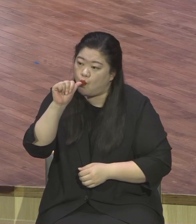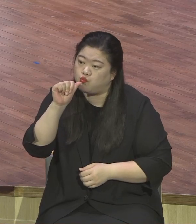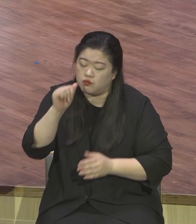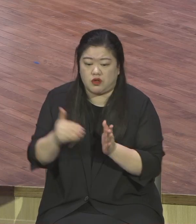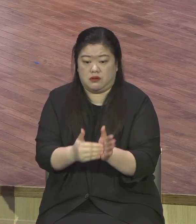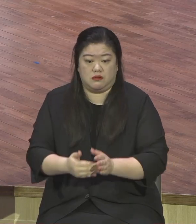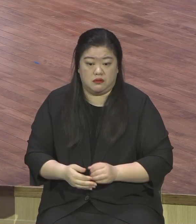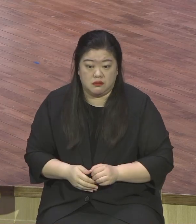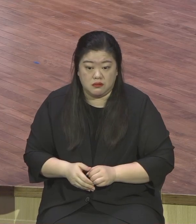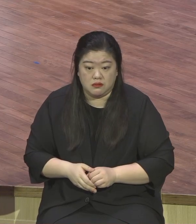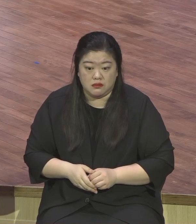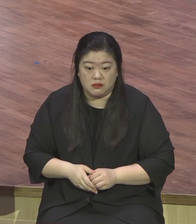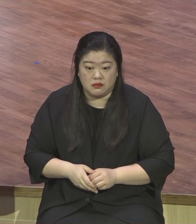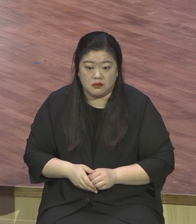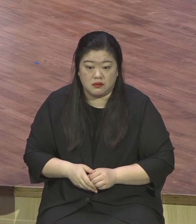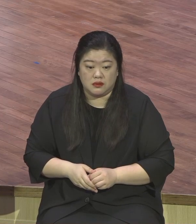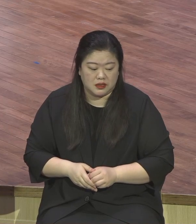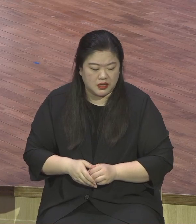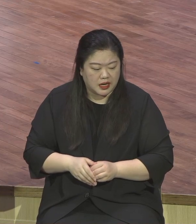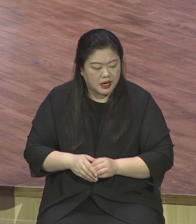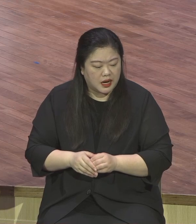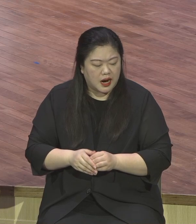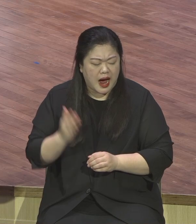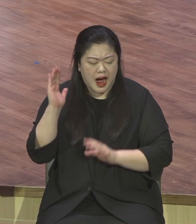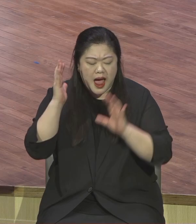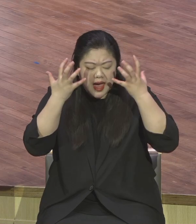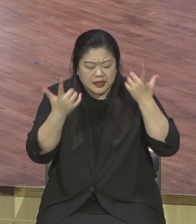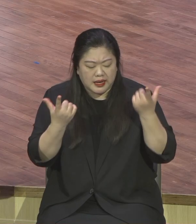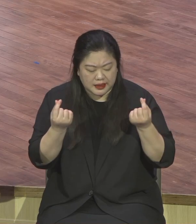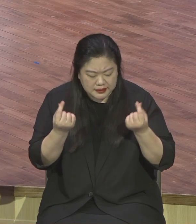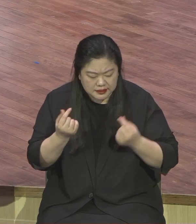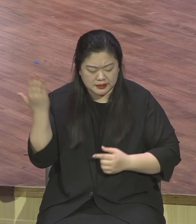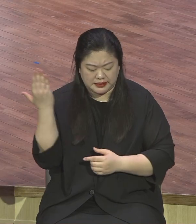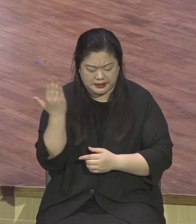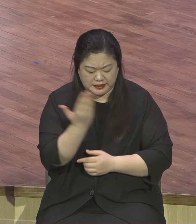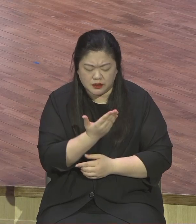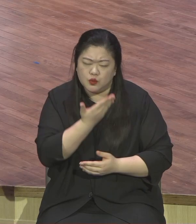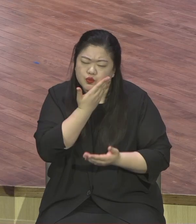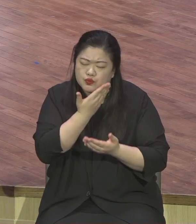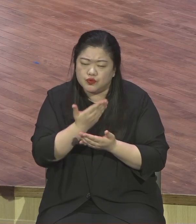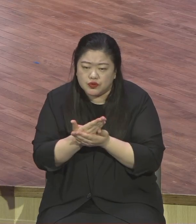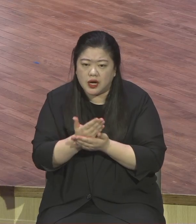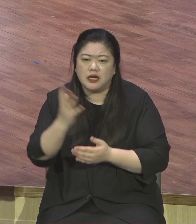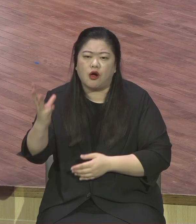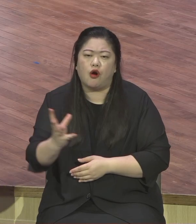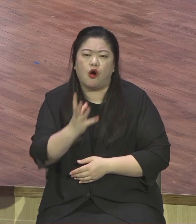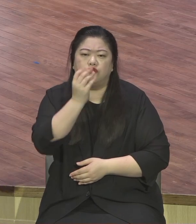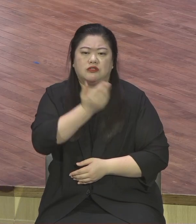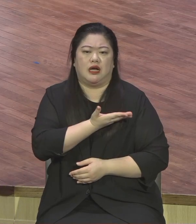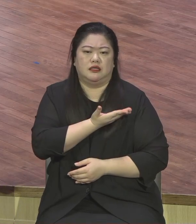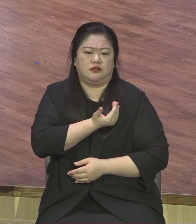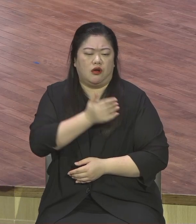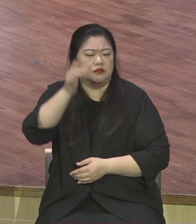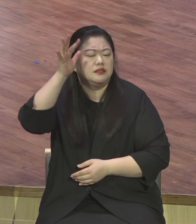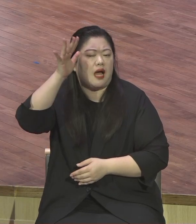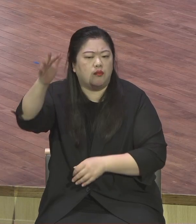신령한 젖을 사모하라 그랬어요 그 젖을 예배입니다 예배 아시겠어요 말씀입니다 젖을 마프지런히